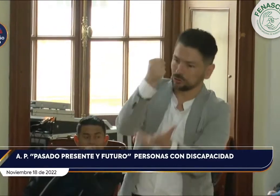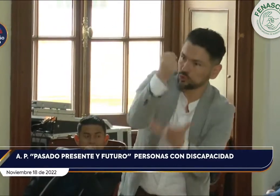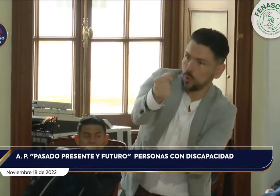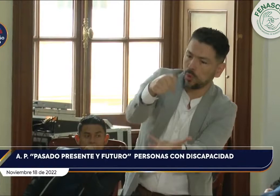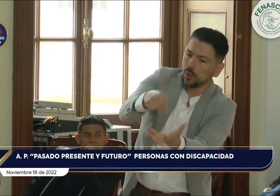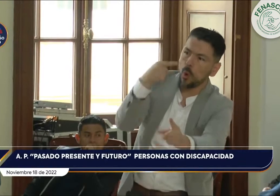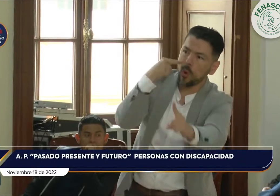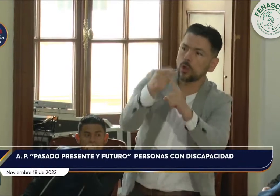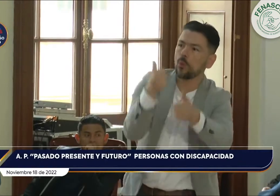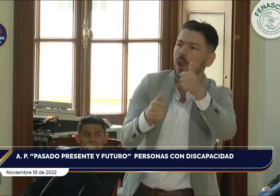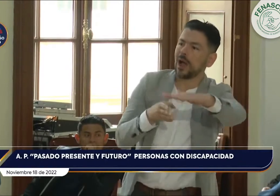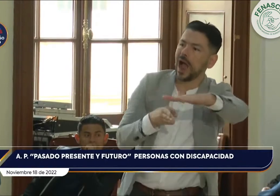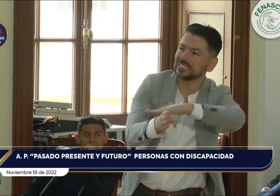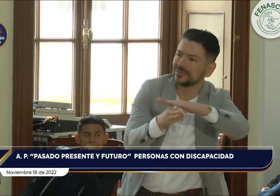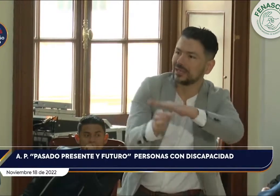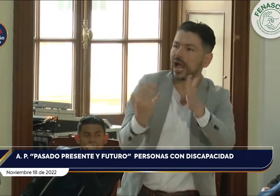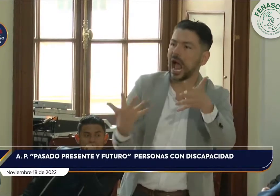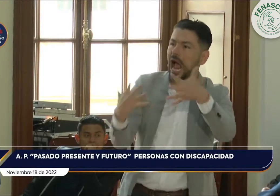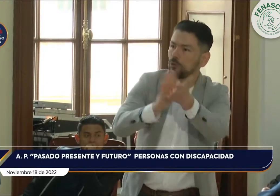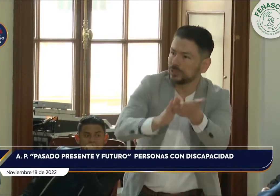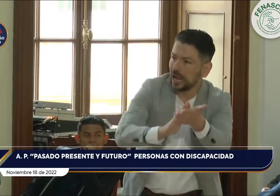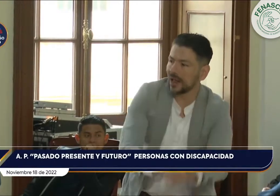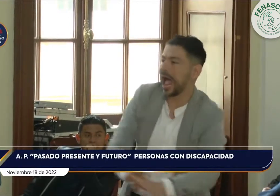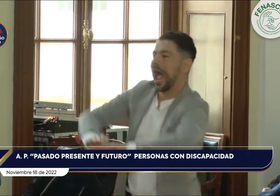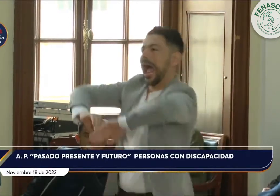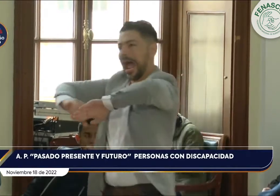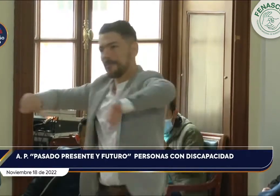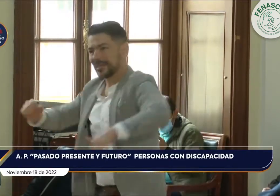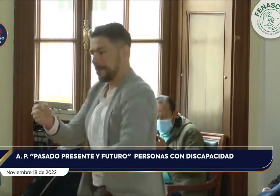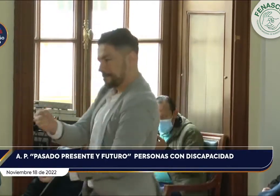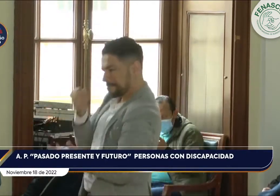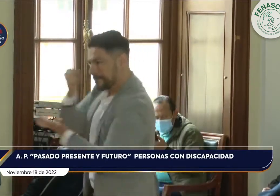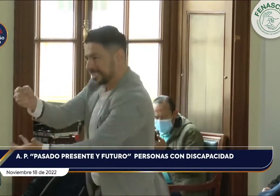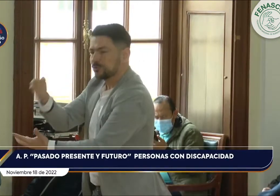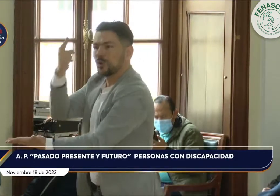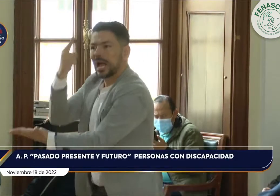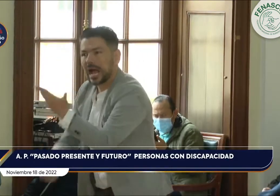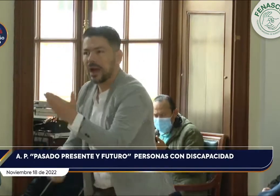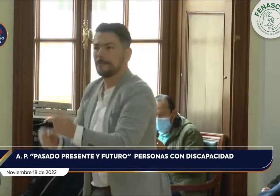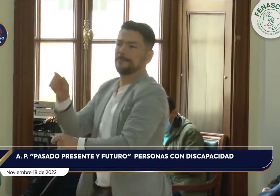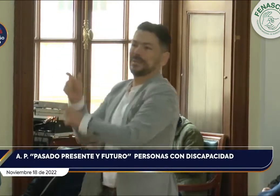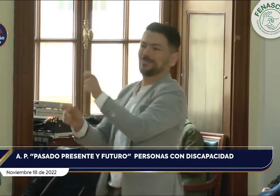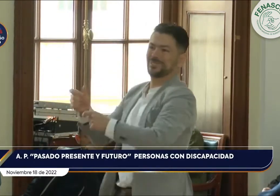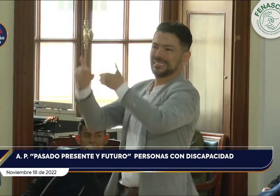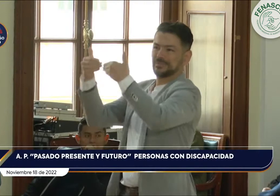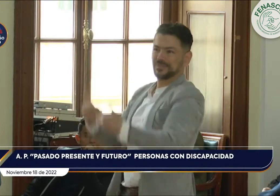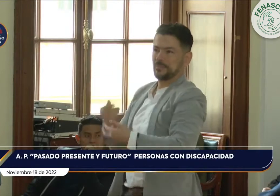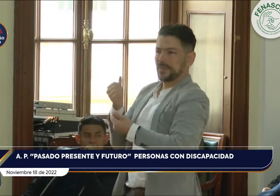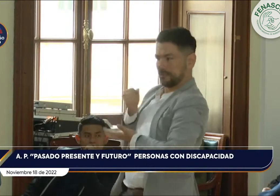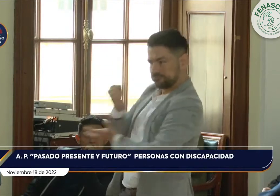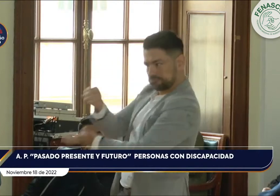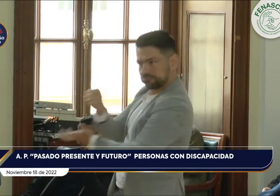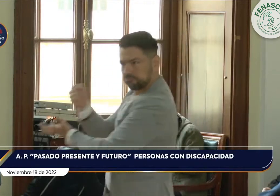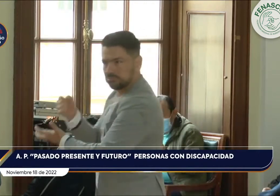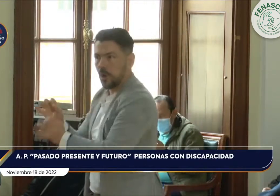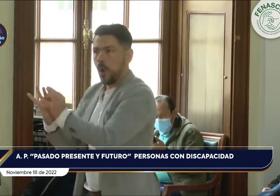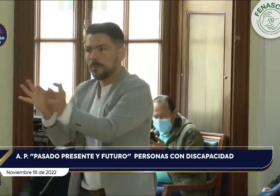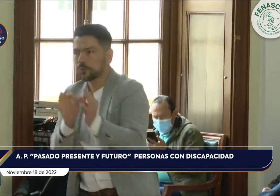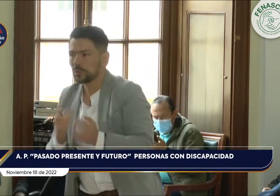es clave que hayan presupuestos diferenciados, un presupuesto para los ajustes razonables, para la accesibilidad y otro tema que en